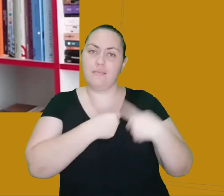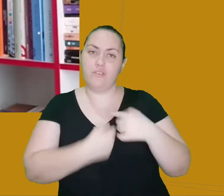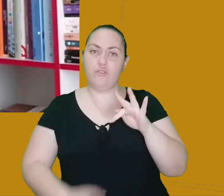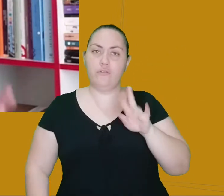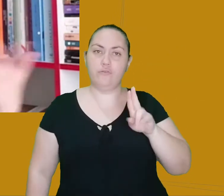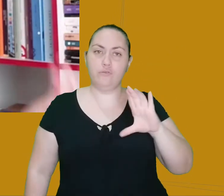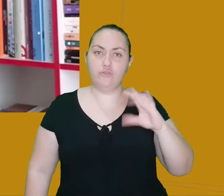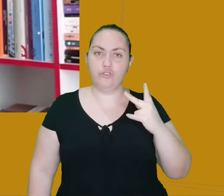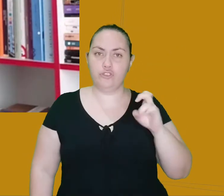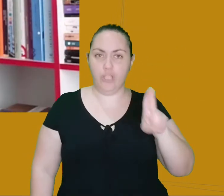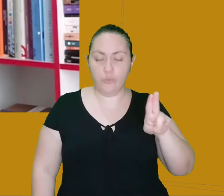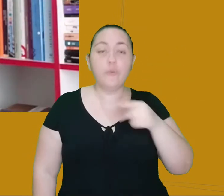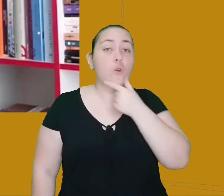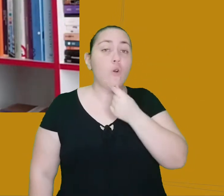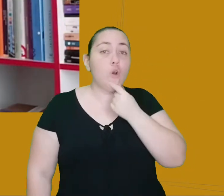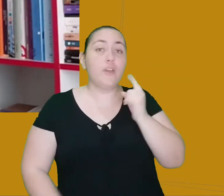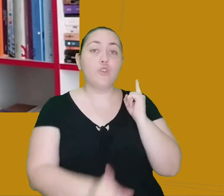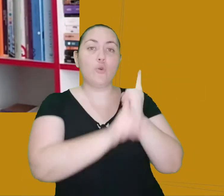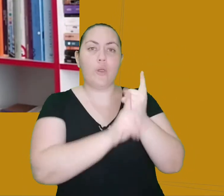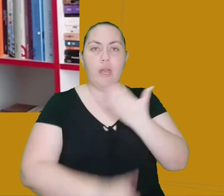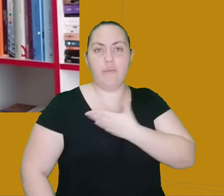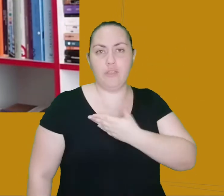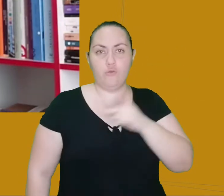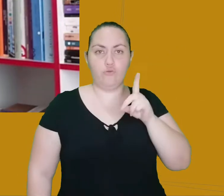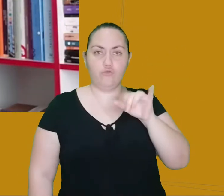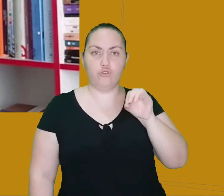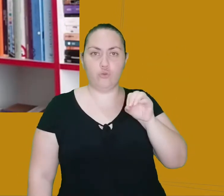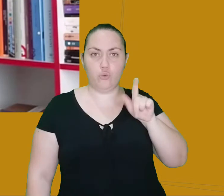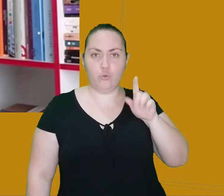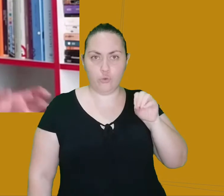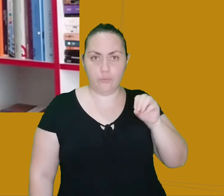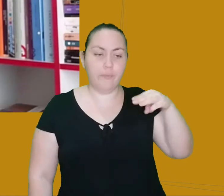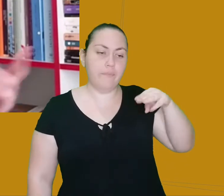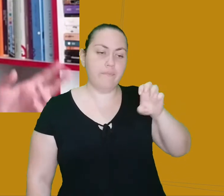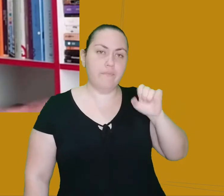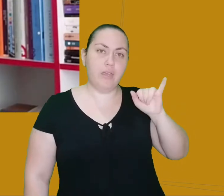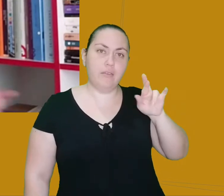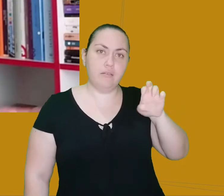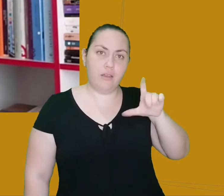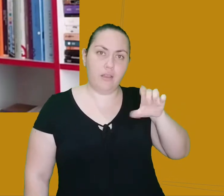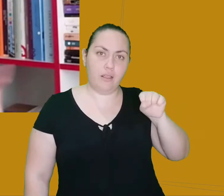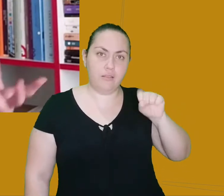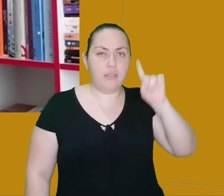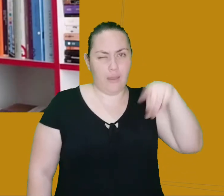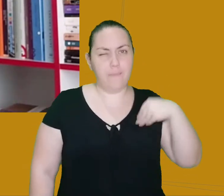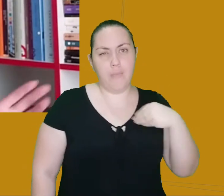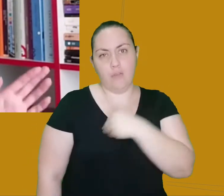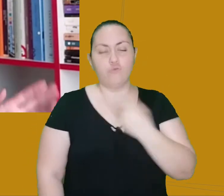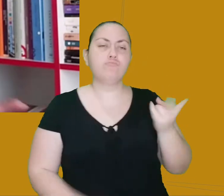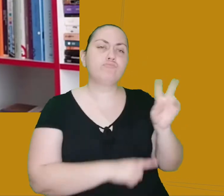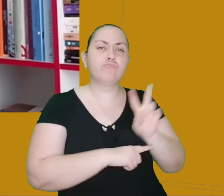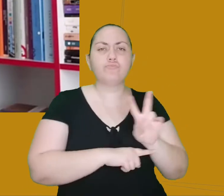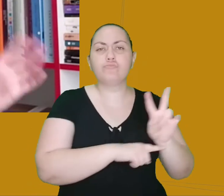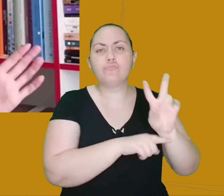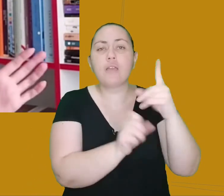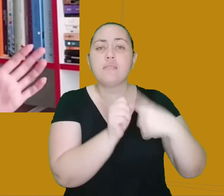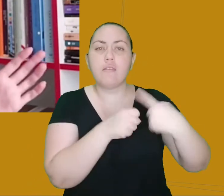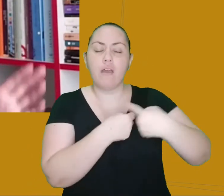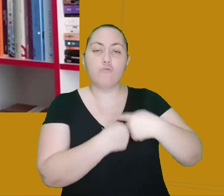amigo dele, que se chama Diogo Meirelles, que é um médico, e os dois vão caminhando pela cidade, e aí encontram dois caras que estão sendo super aclamados,